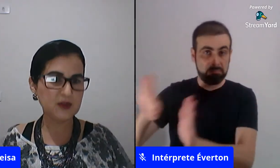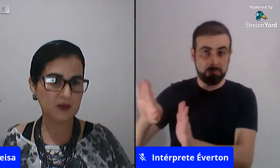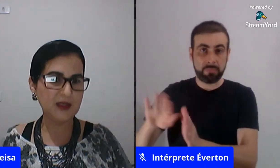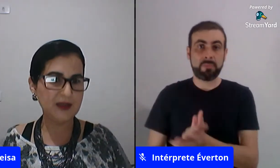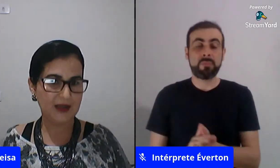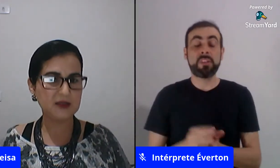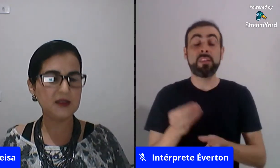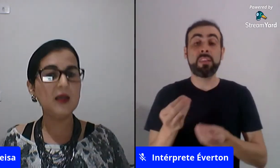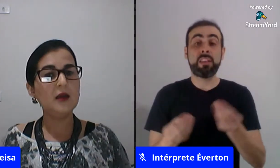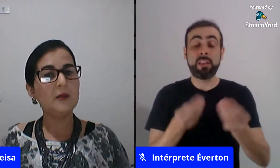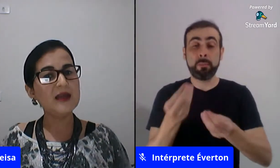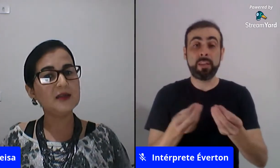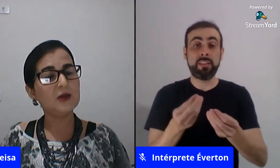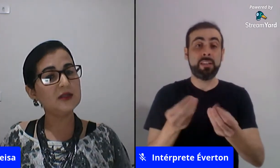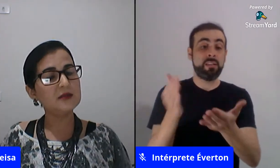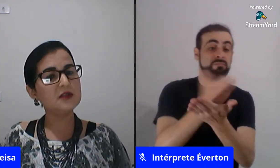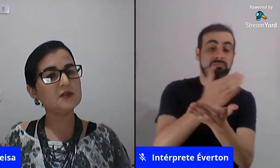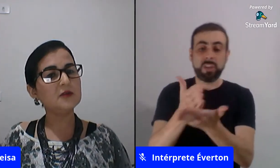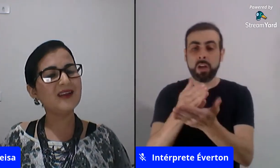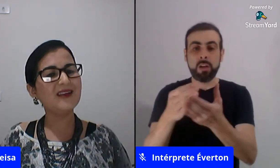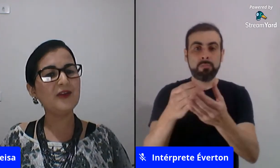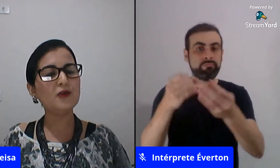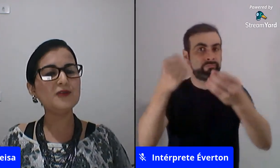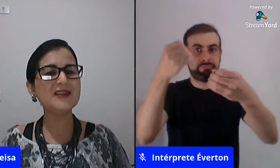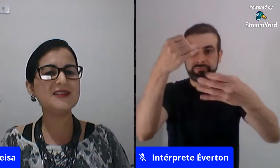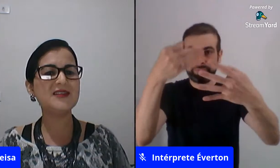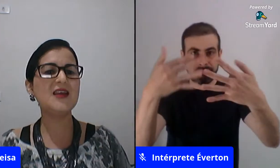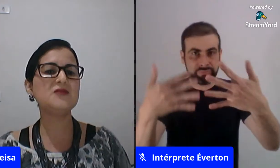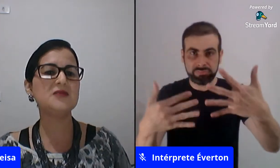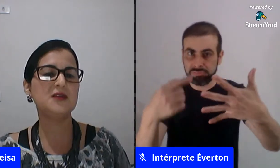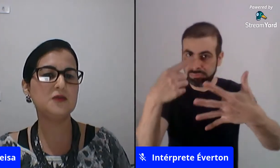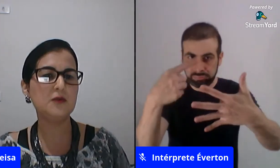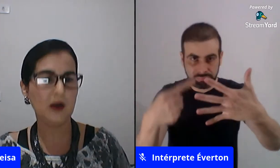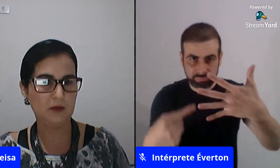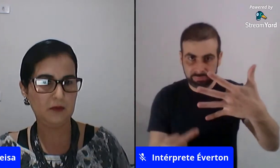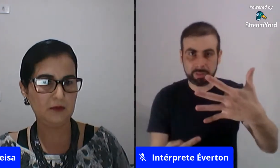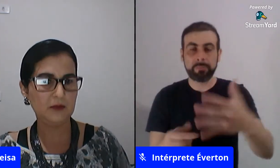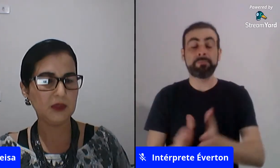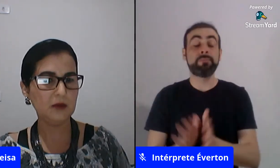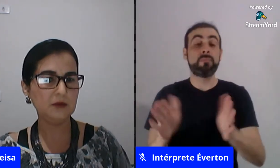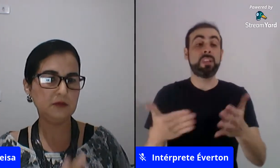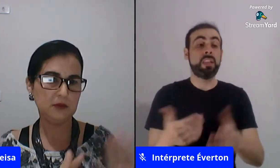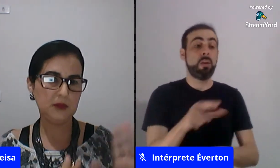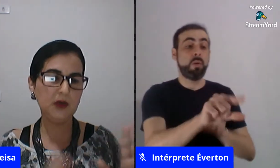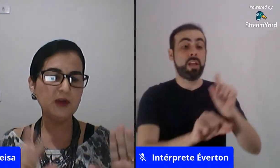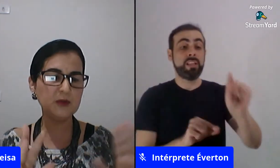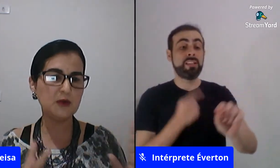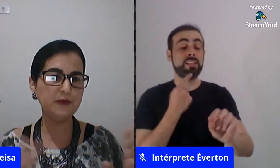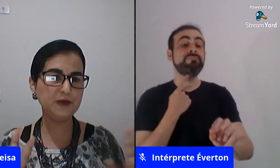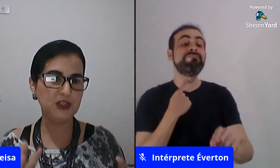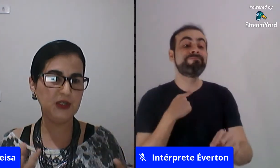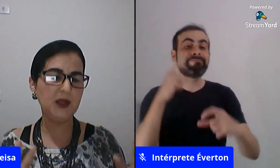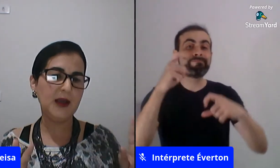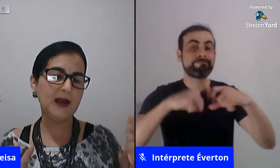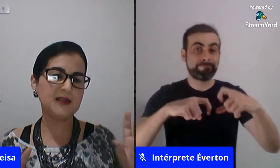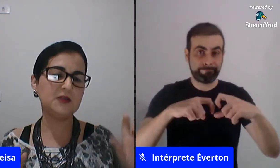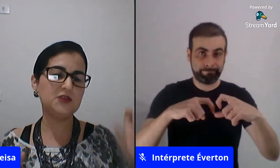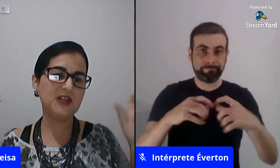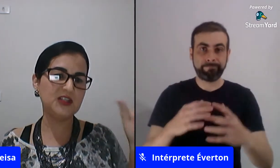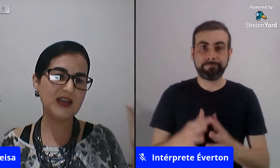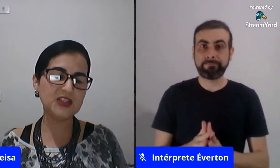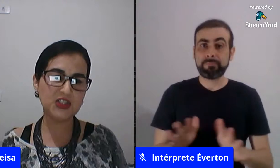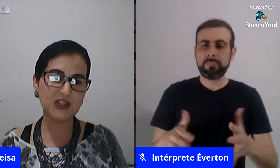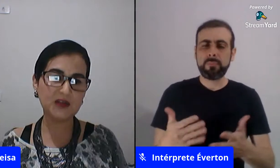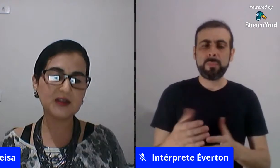várias as possibilidades mas a orientação sexual tem a ver com desejo sexual então não vamos confundir a